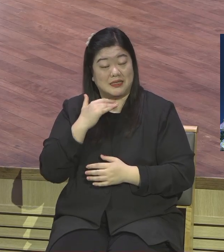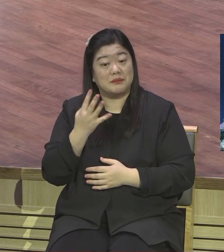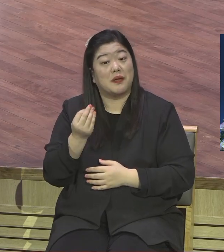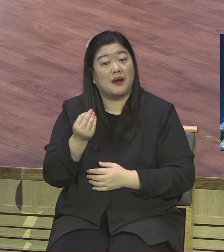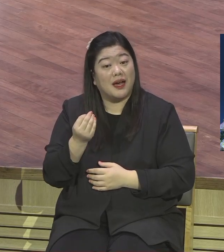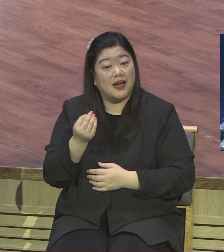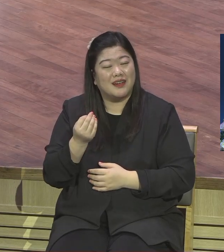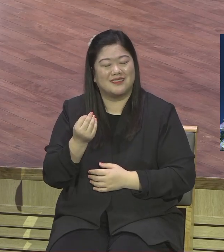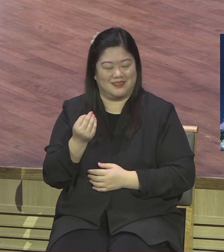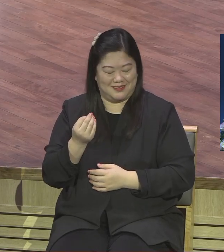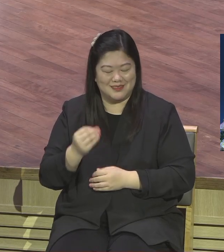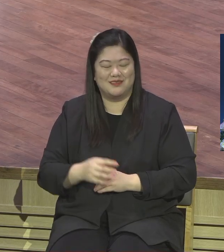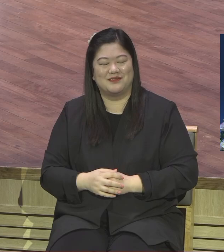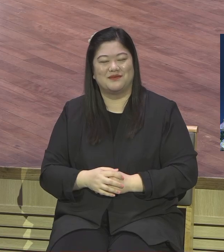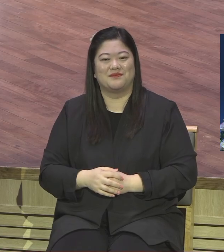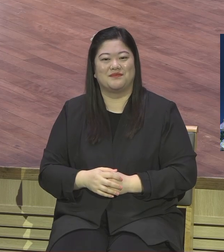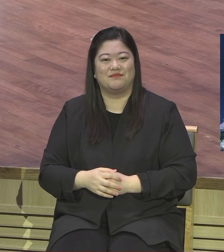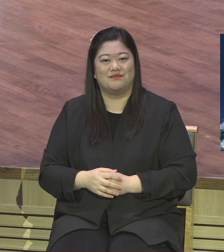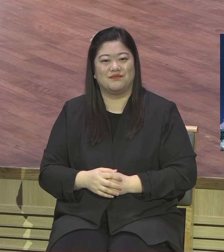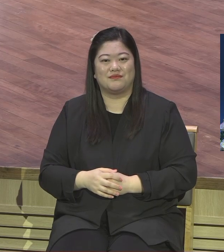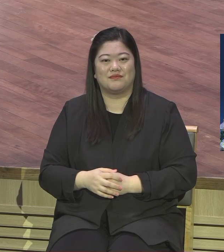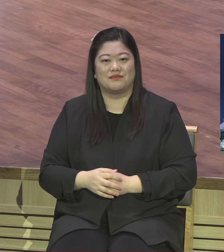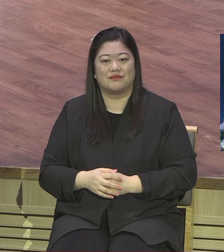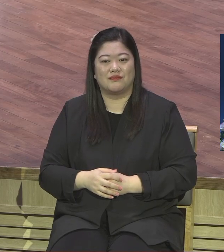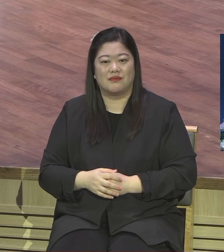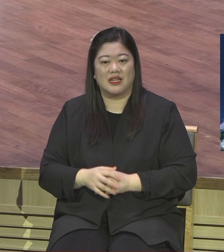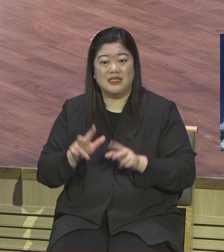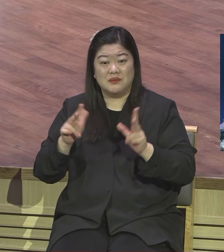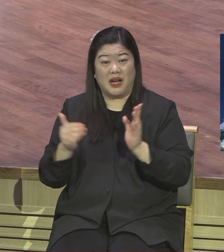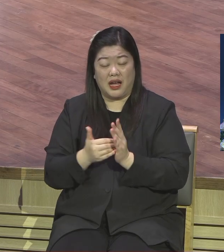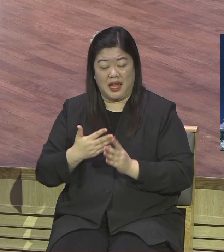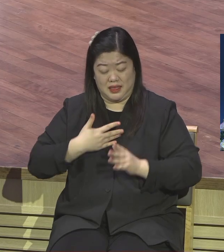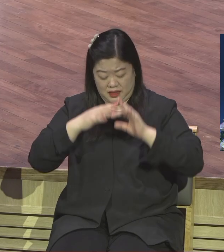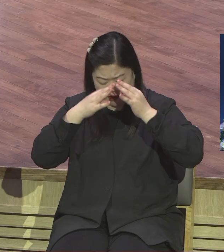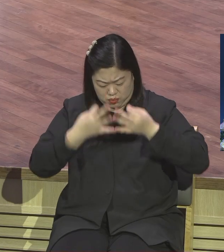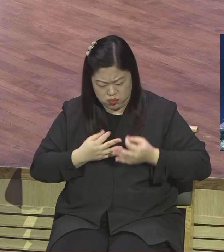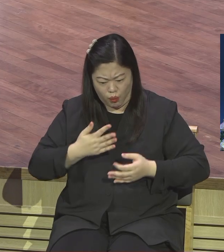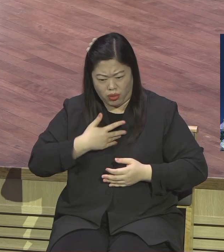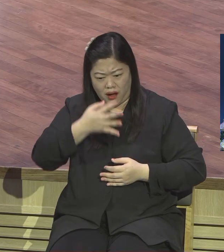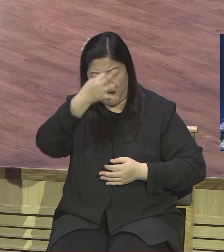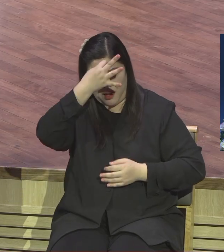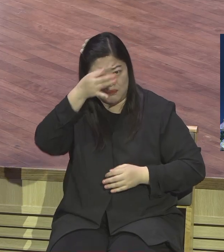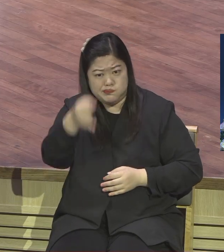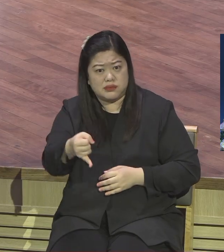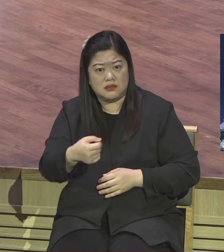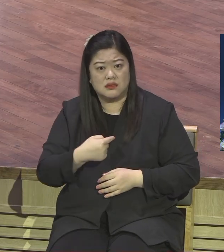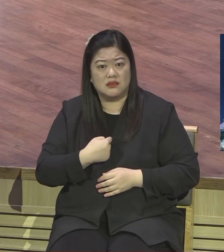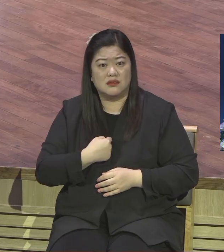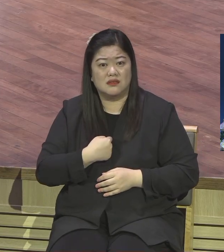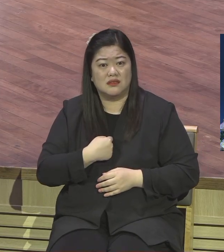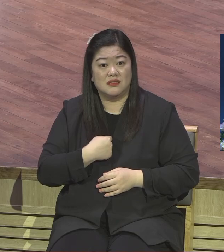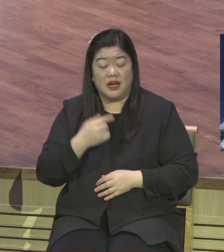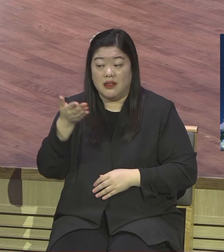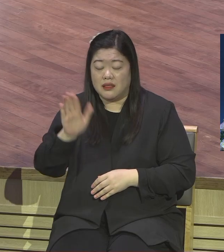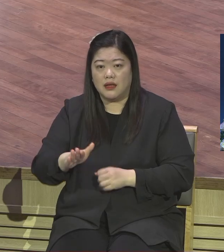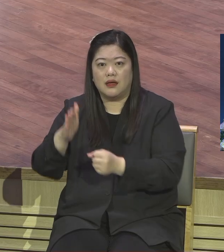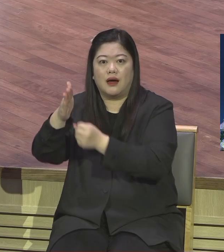무슨 하나도 없어요 문은 그 자체예요 하나님이 그렇게 지금까지 인도 오니까